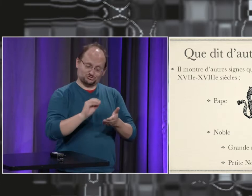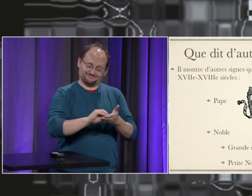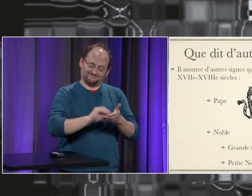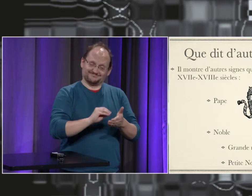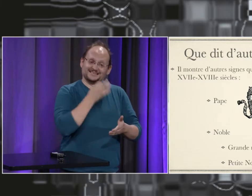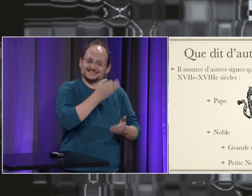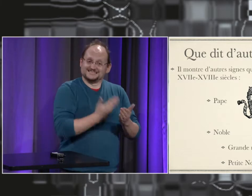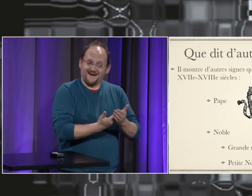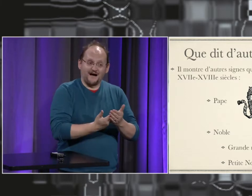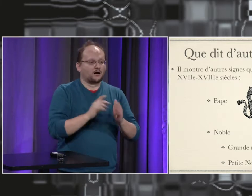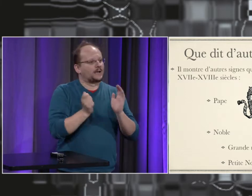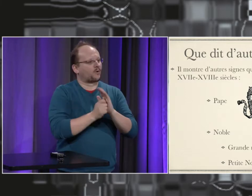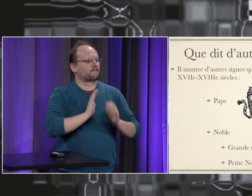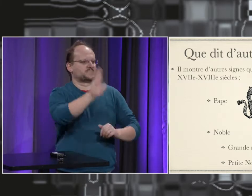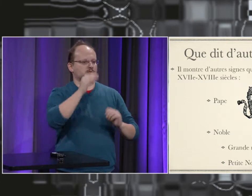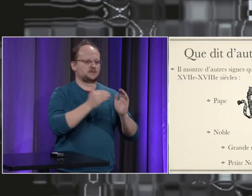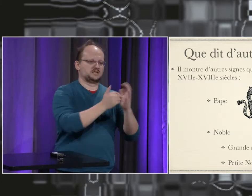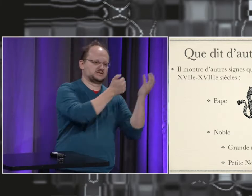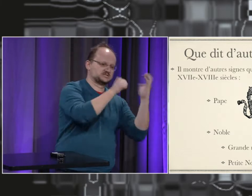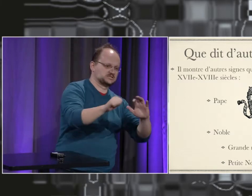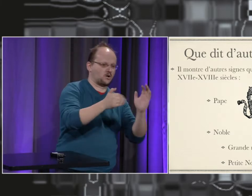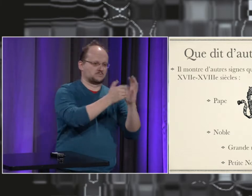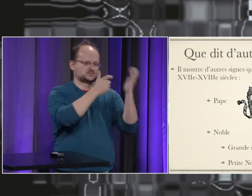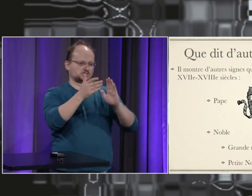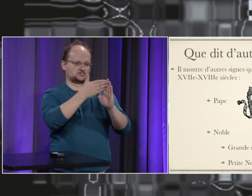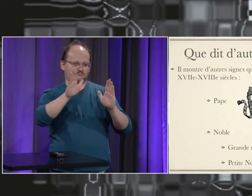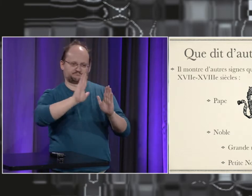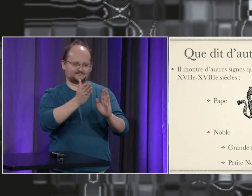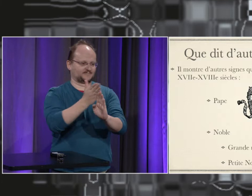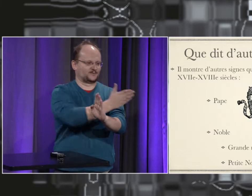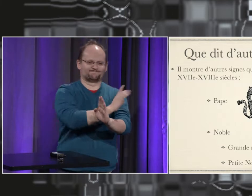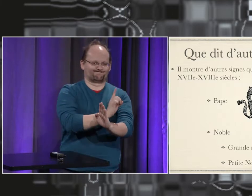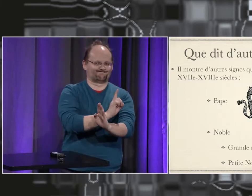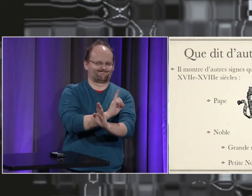Mais des loges, à son époque, écrivait qu'entre 1600 et 1700.